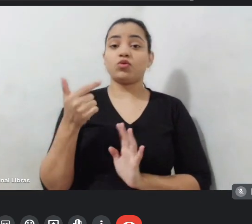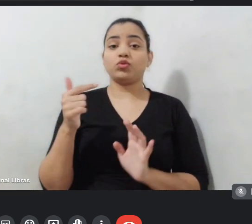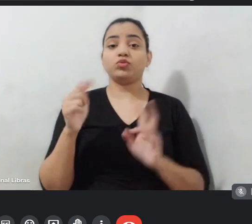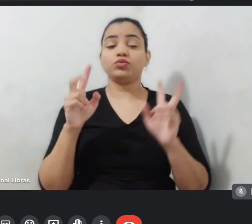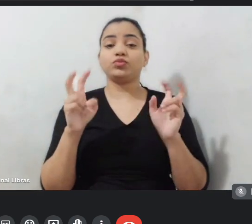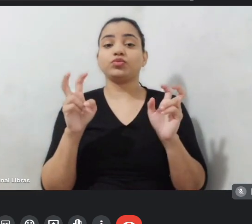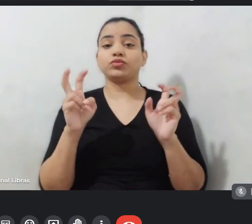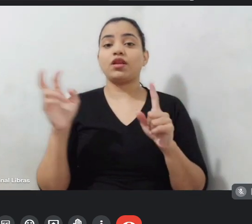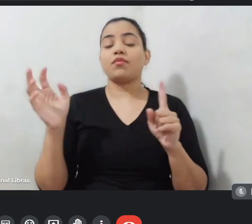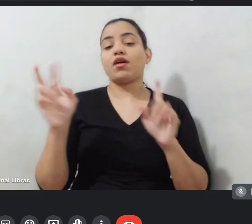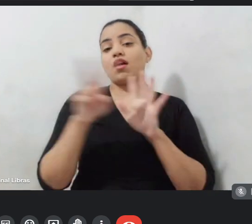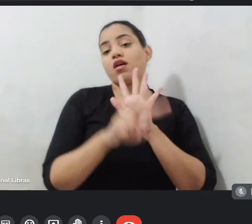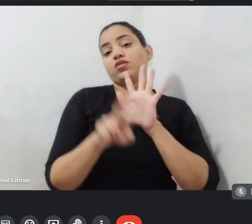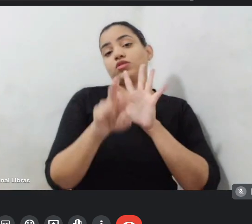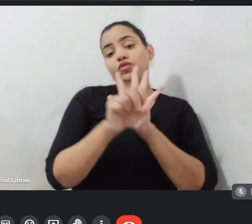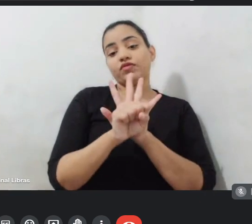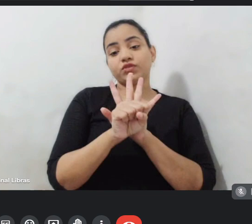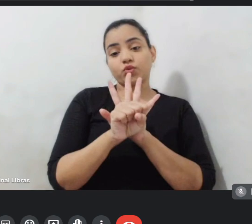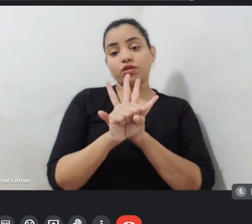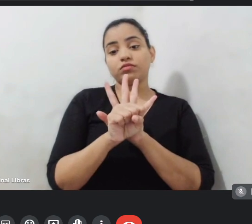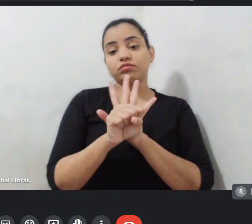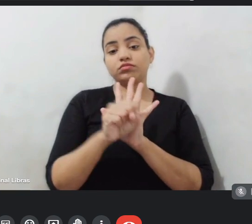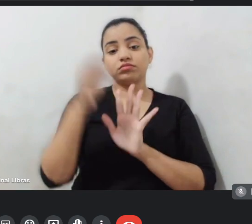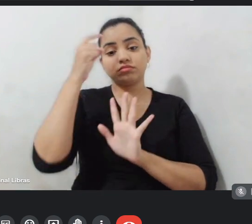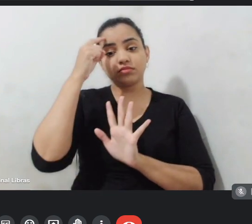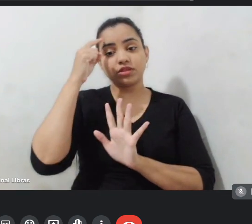tem se ter em mente que é uma obra